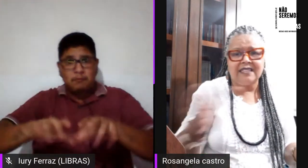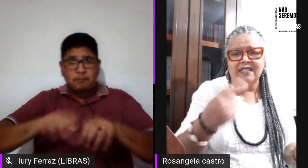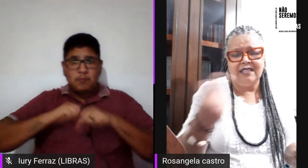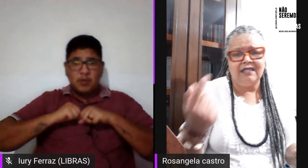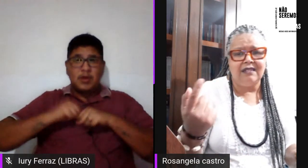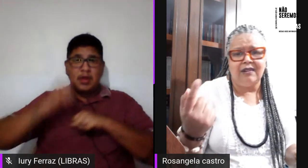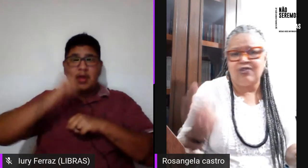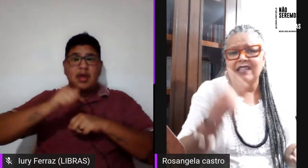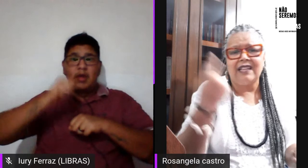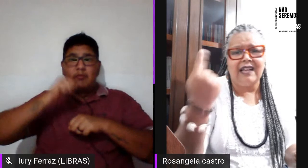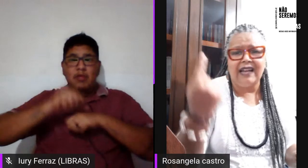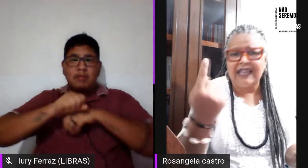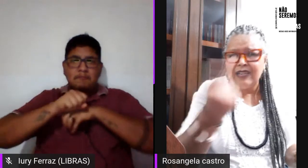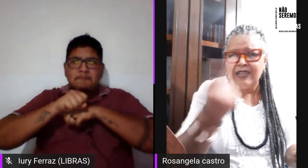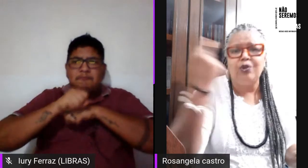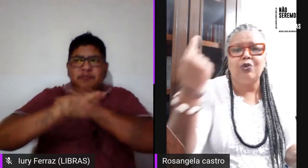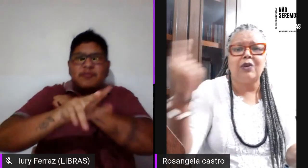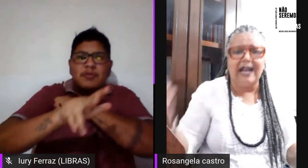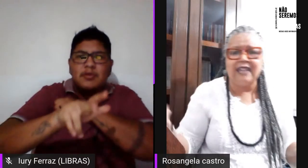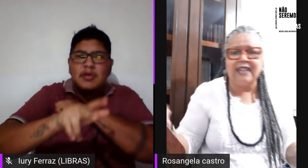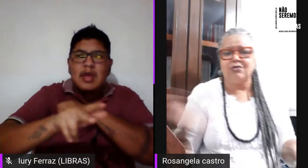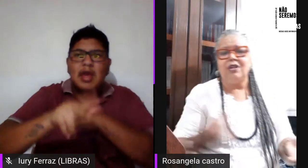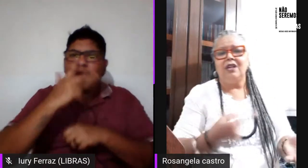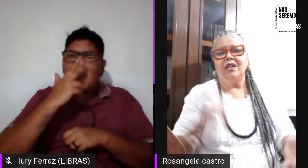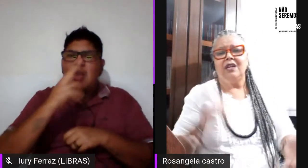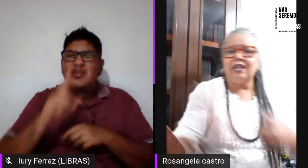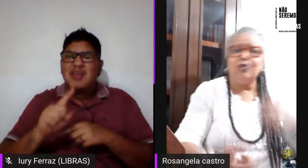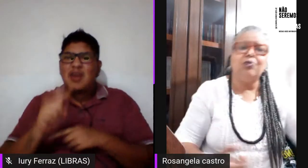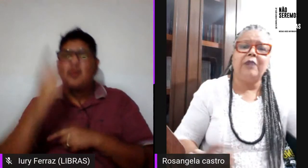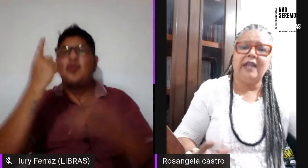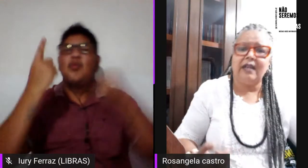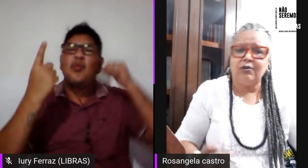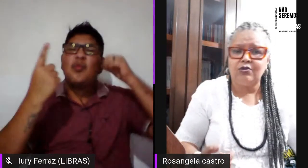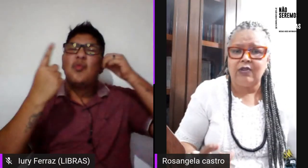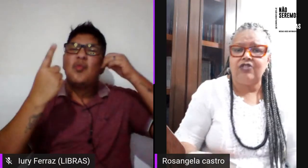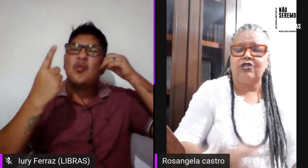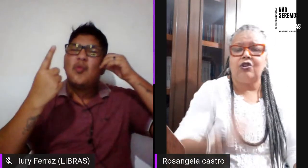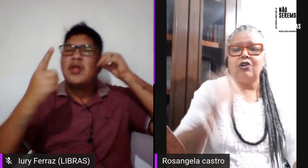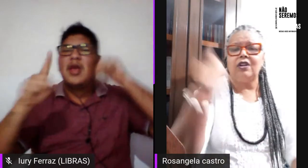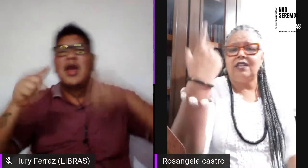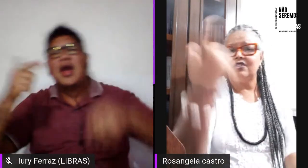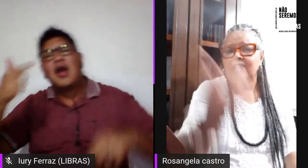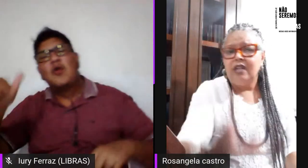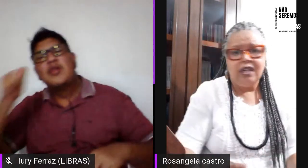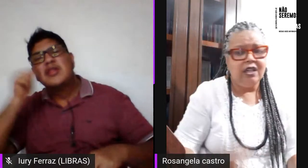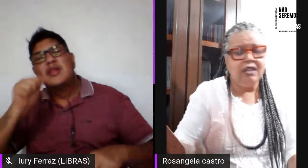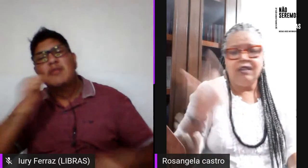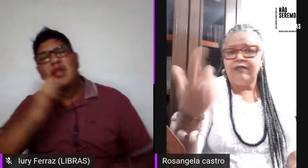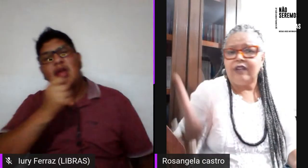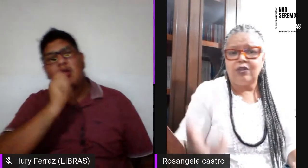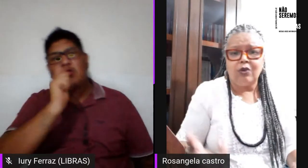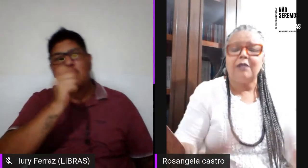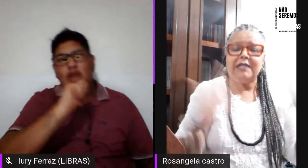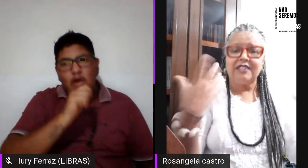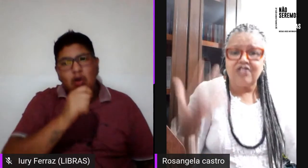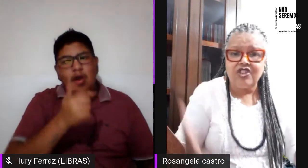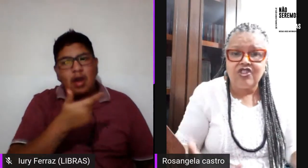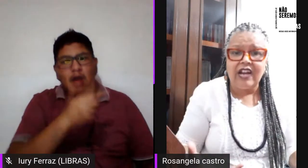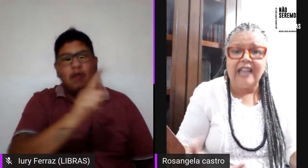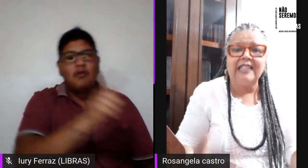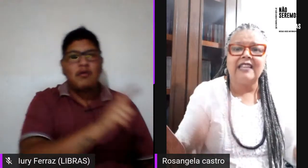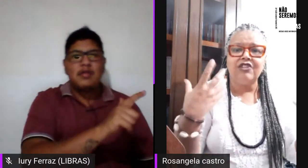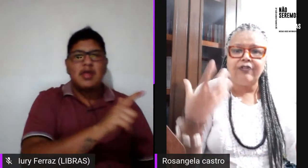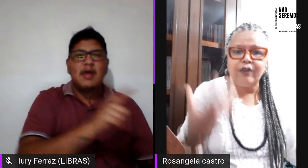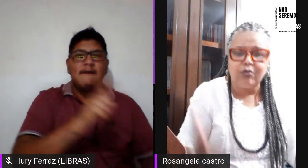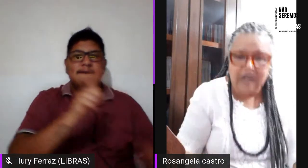outra parece que acho que ainda é aquele único caso que uma era usuária de drogas e infectou a outra mas a